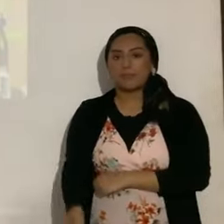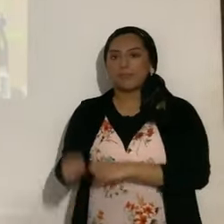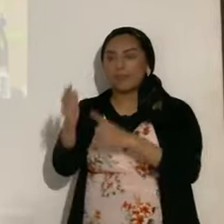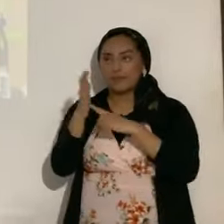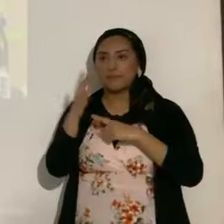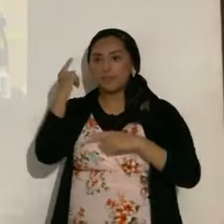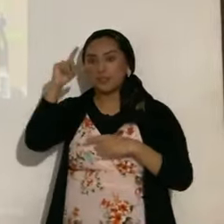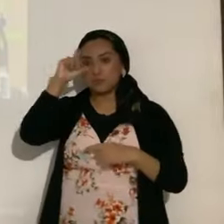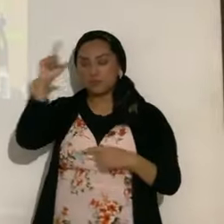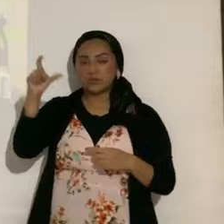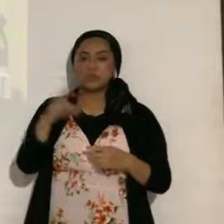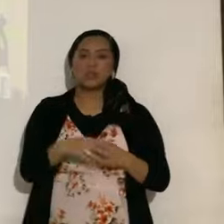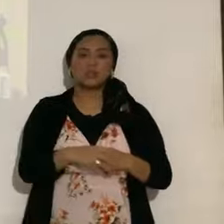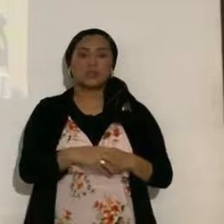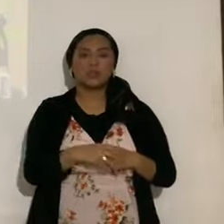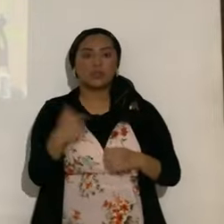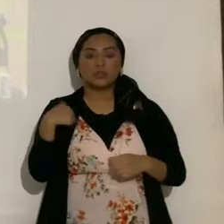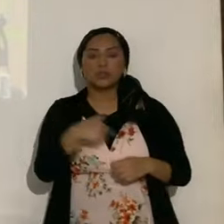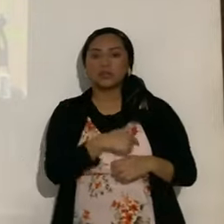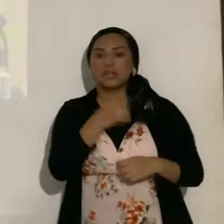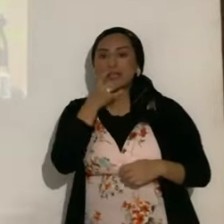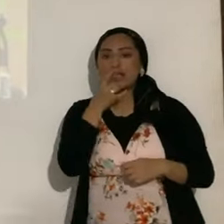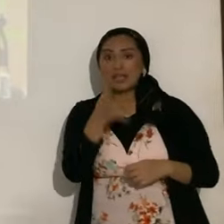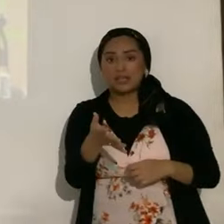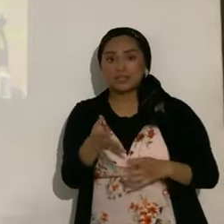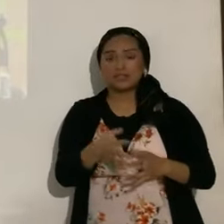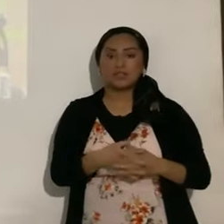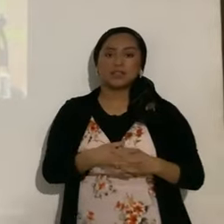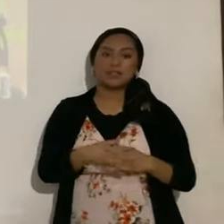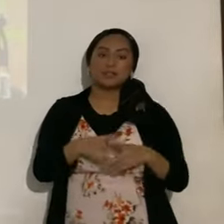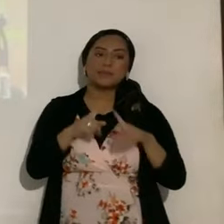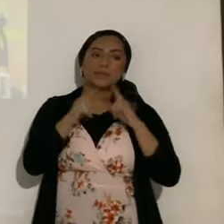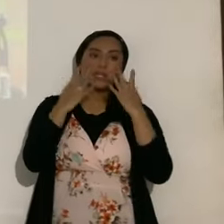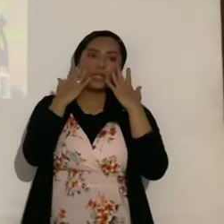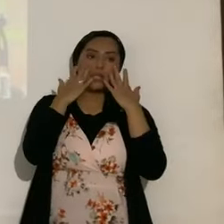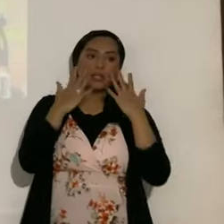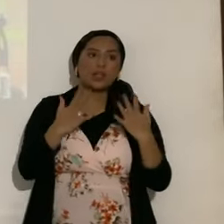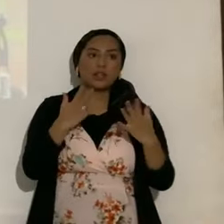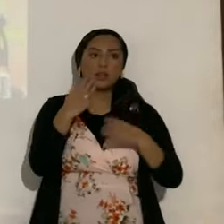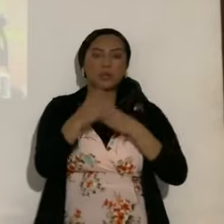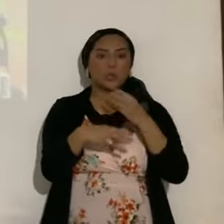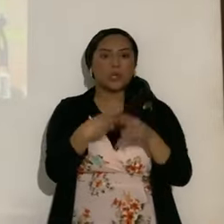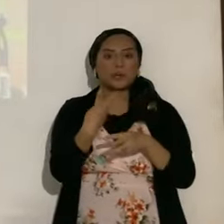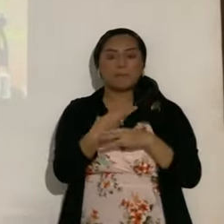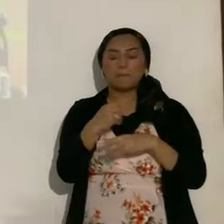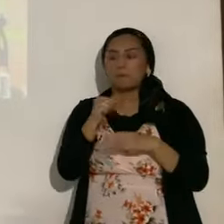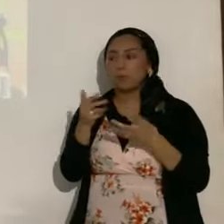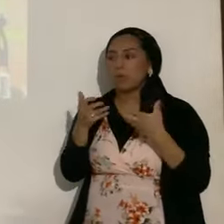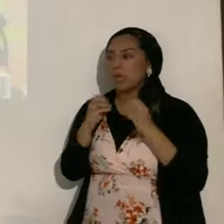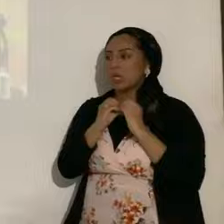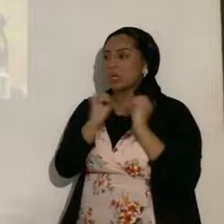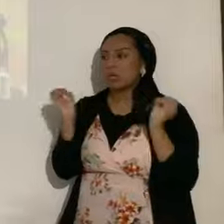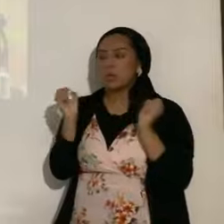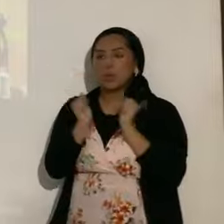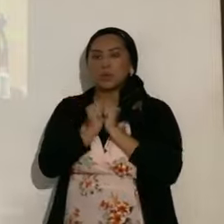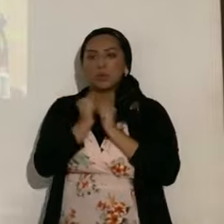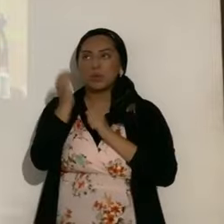luna, que somos luz de Yahshua, pero no. Desgraciadamente, la humanidad no quiere nada con el Eterno. Ahora,